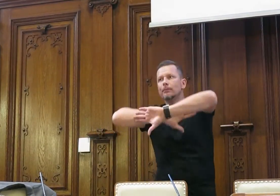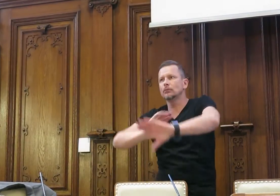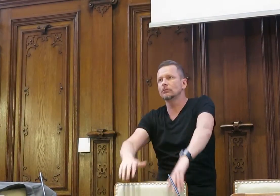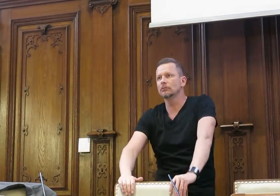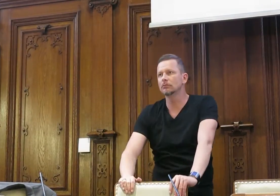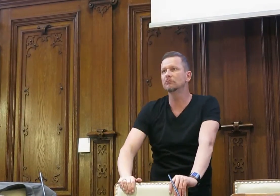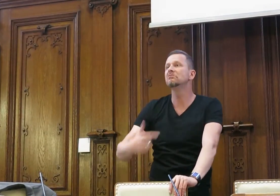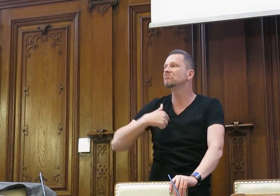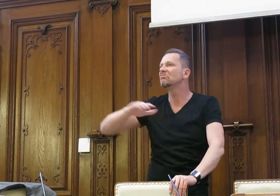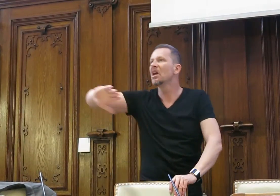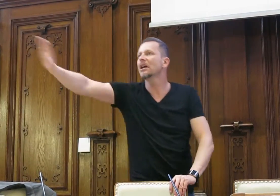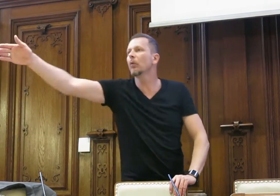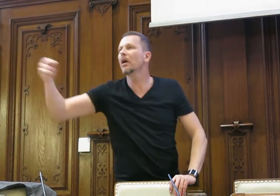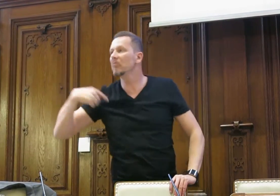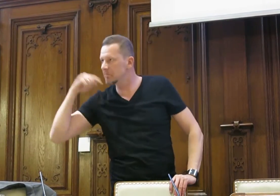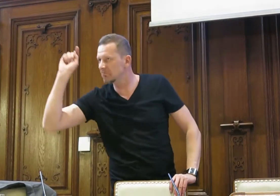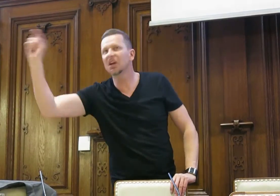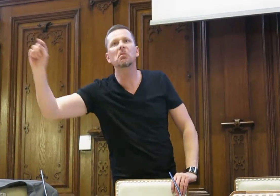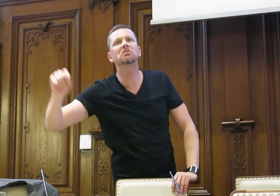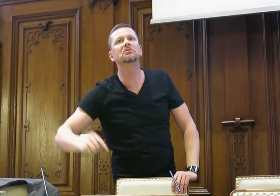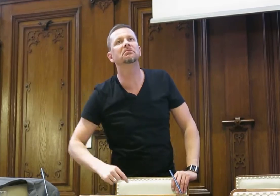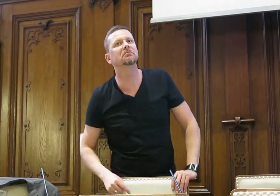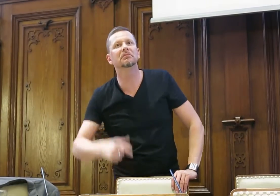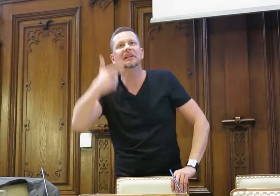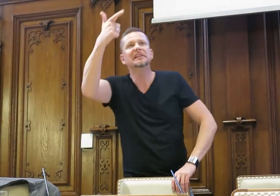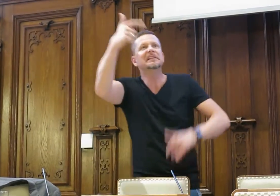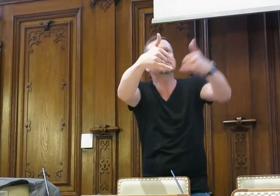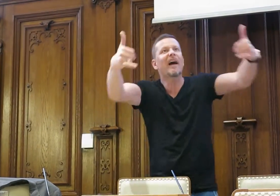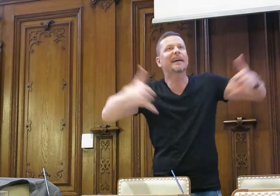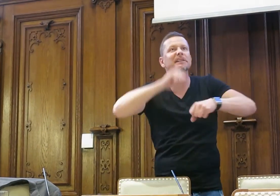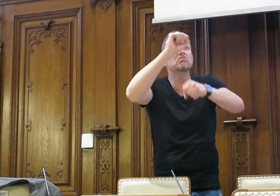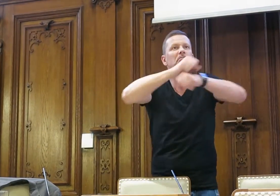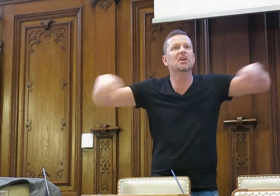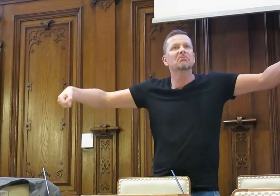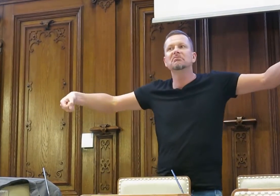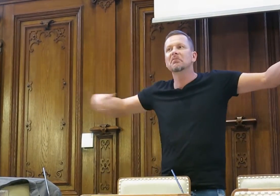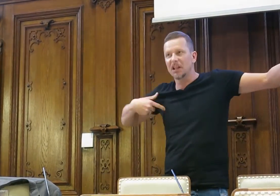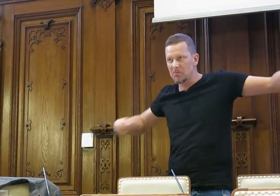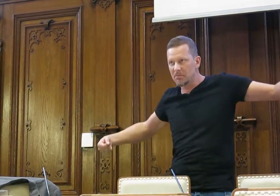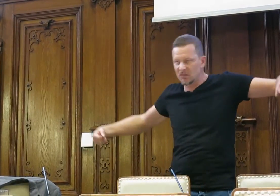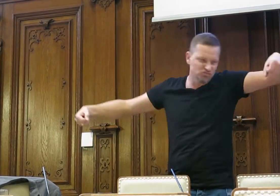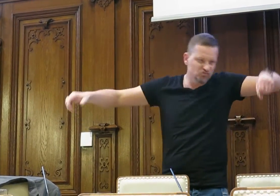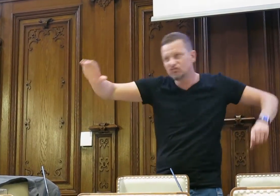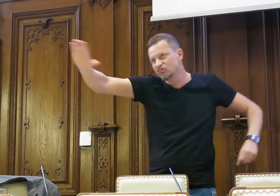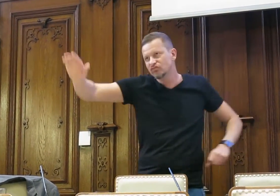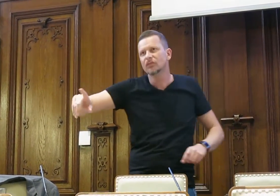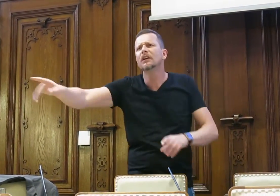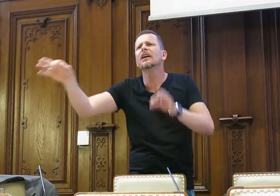Ja, 8 Uhr am Abend kommen einige, ja, gerne, möchte ich gerne kommen, zwei Kisten Bier sind auch schon organisiert,